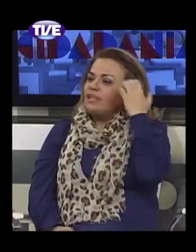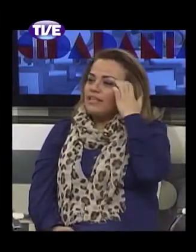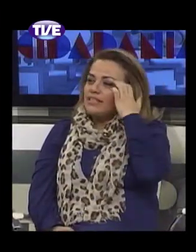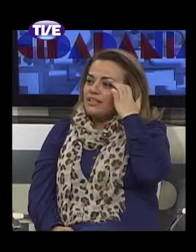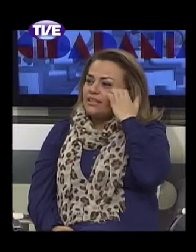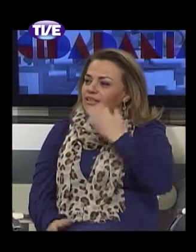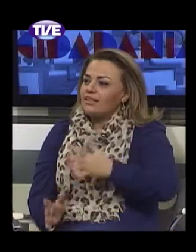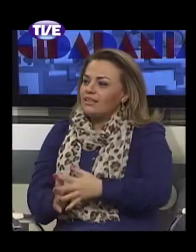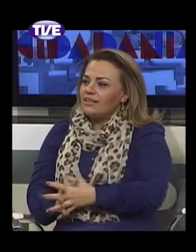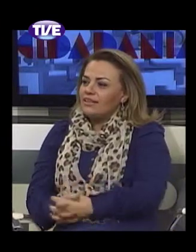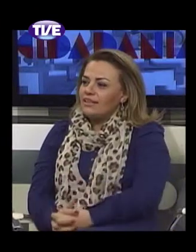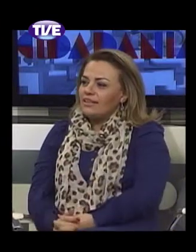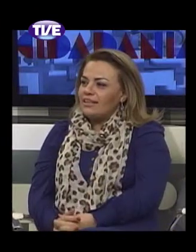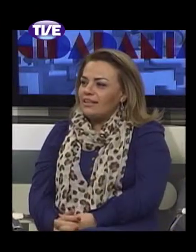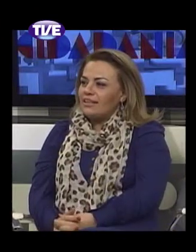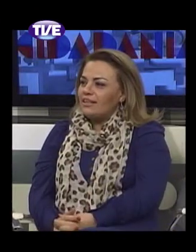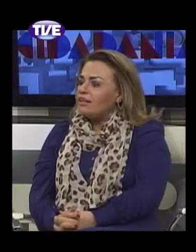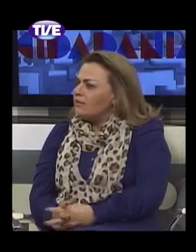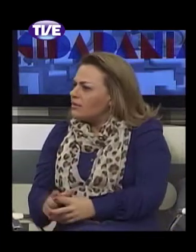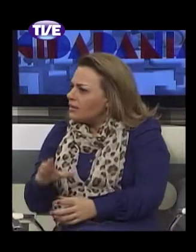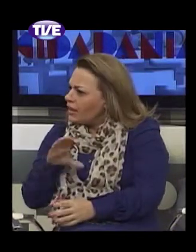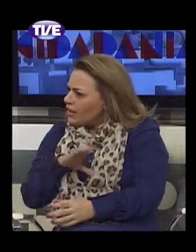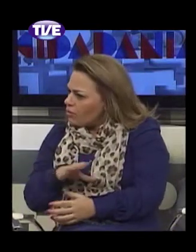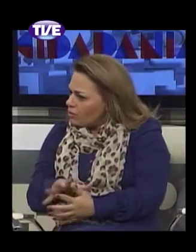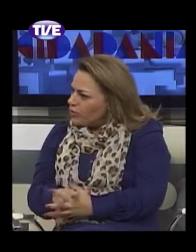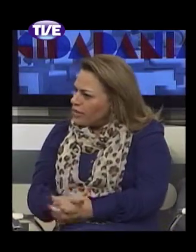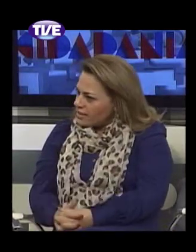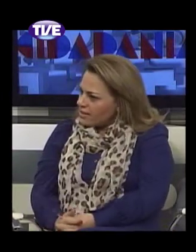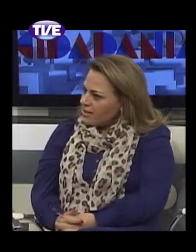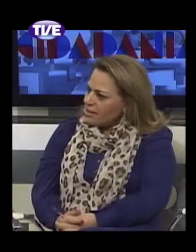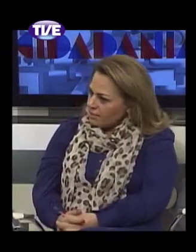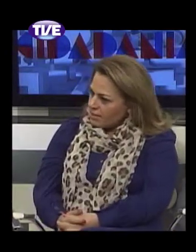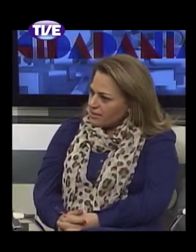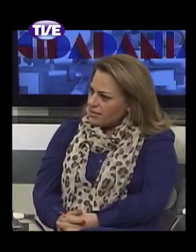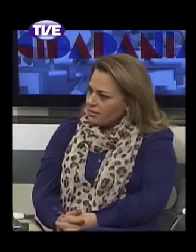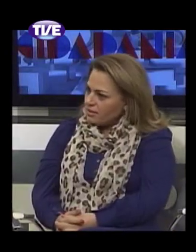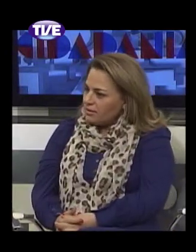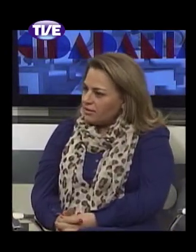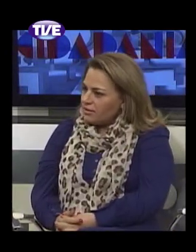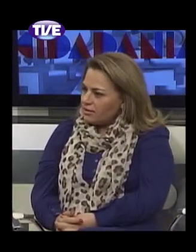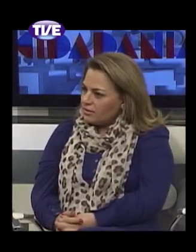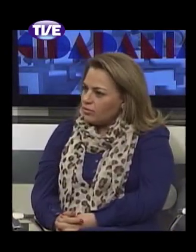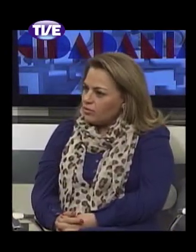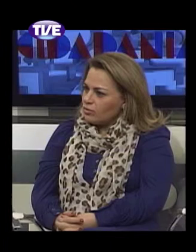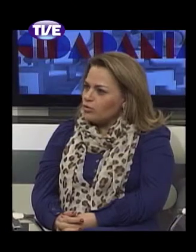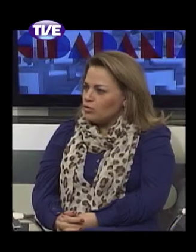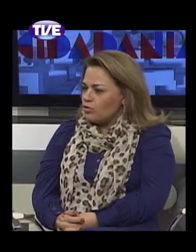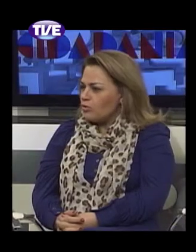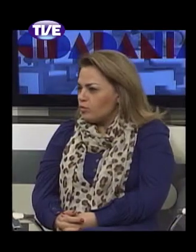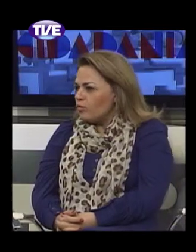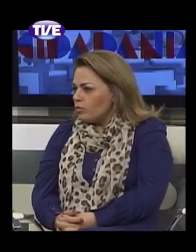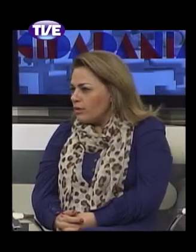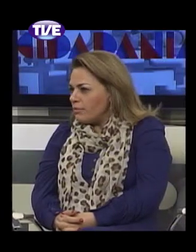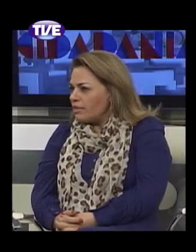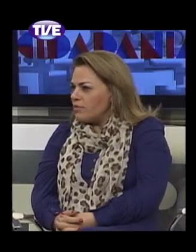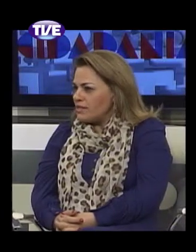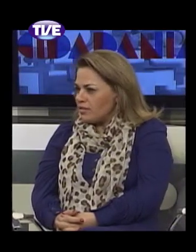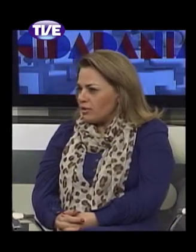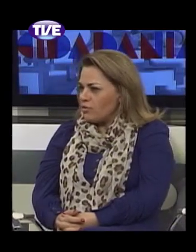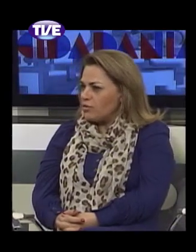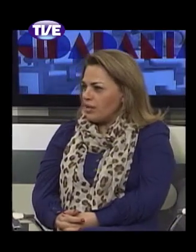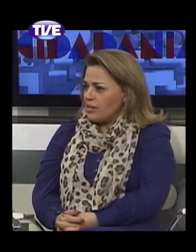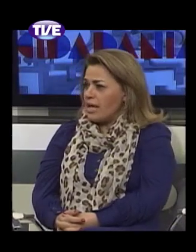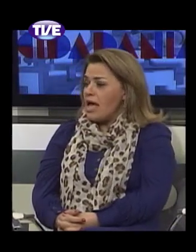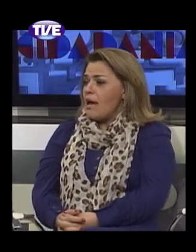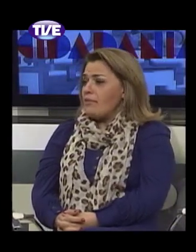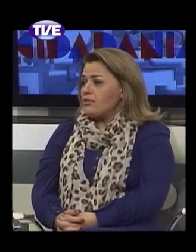a língua portuguesa, língua portuguesa, libras, os surdos usam libras aqui no